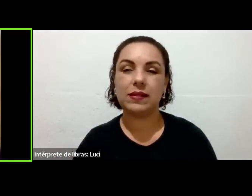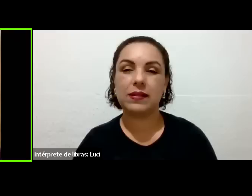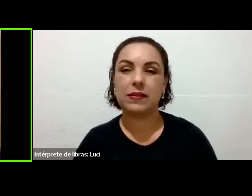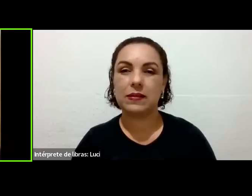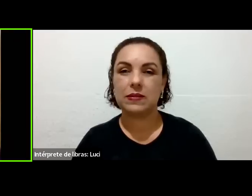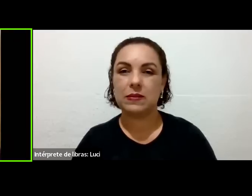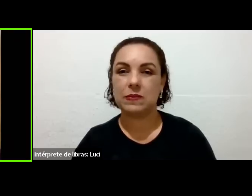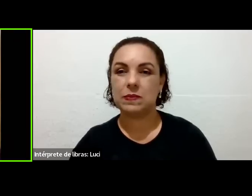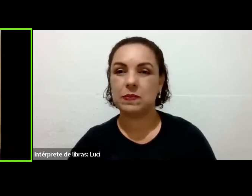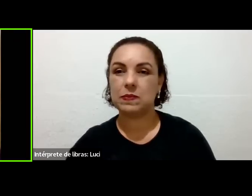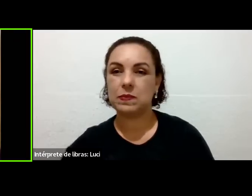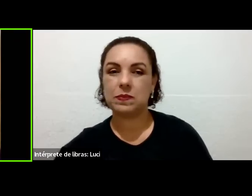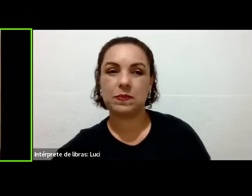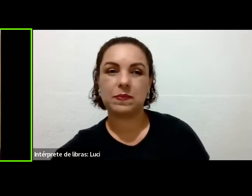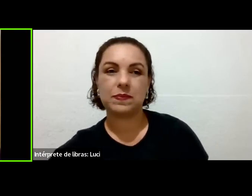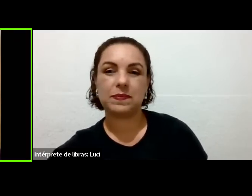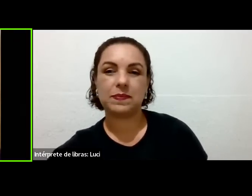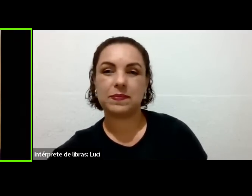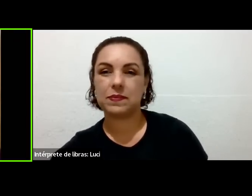Maria da Glória?